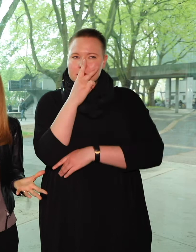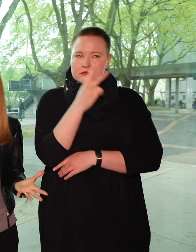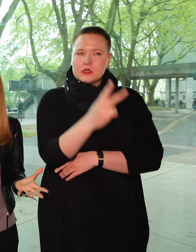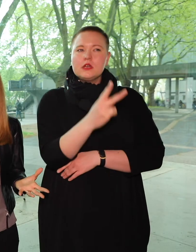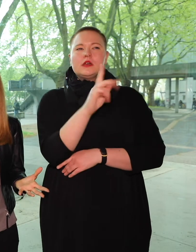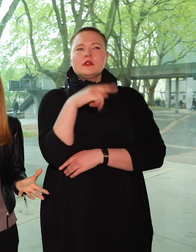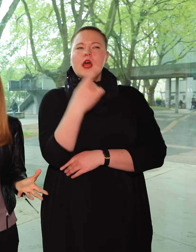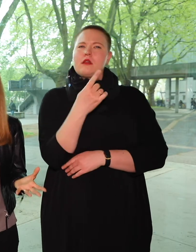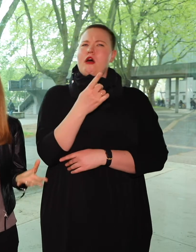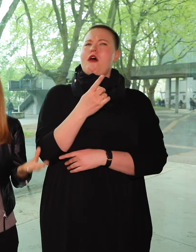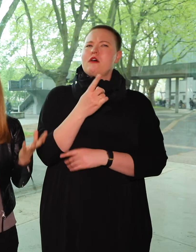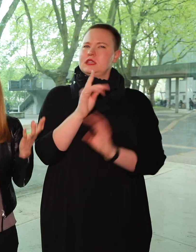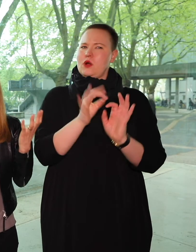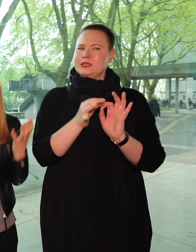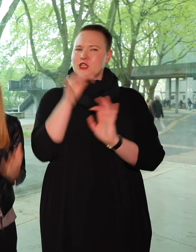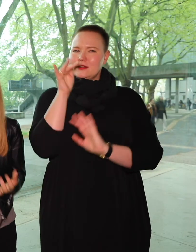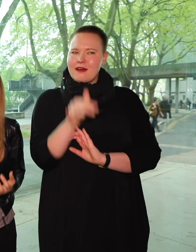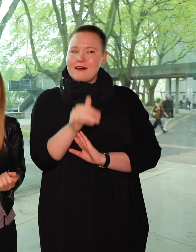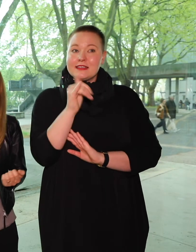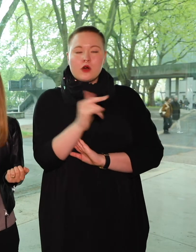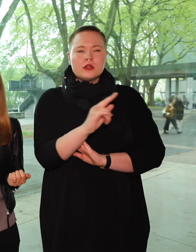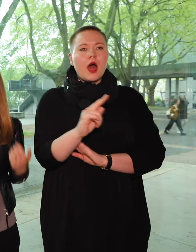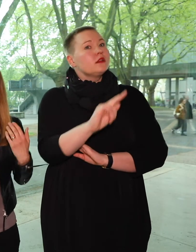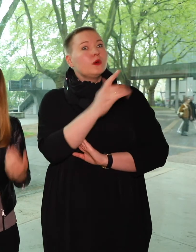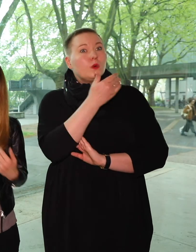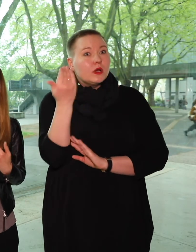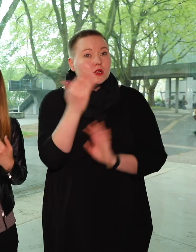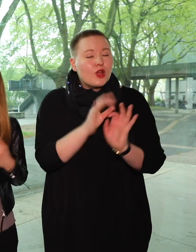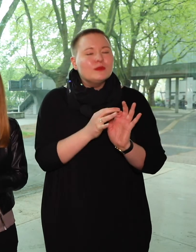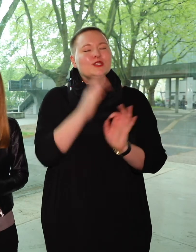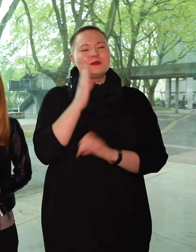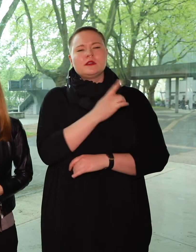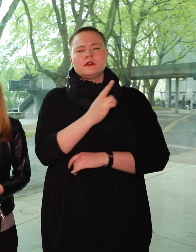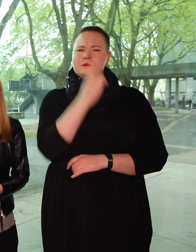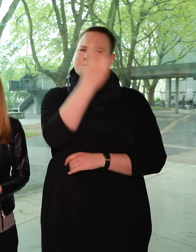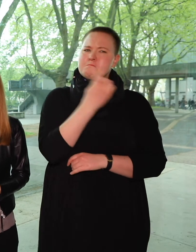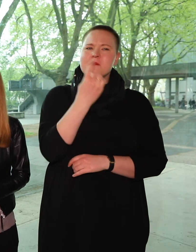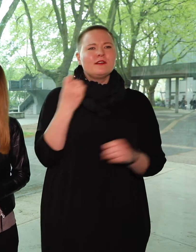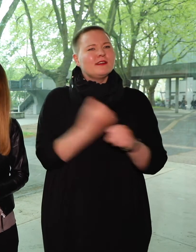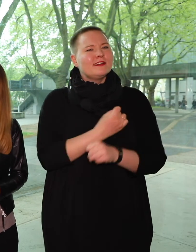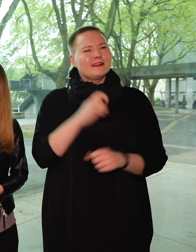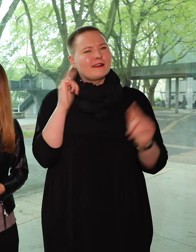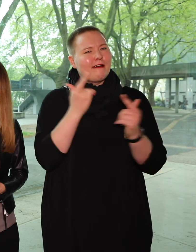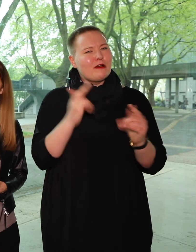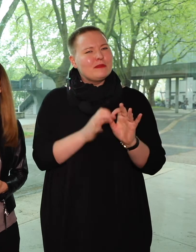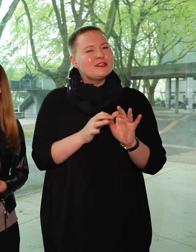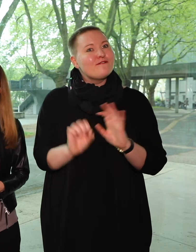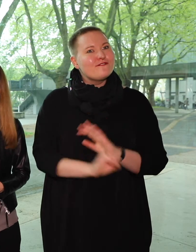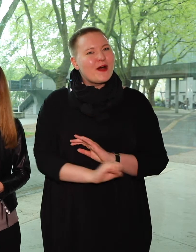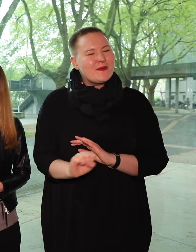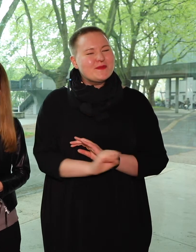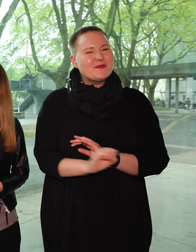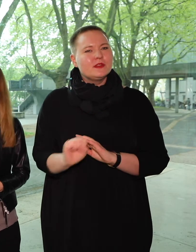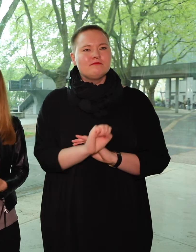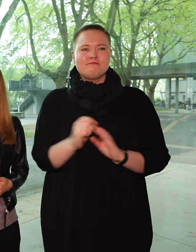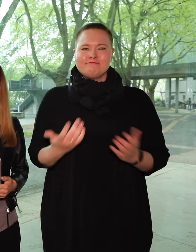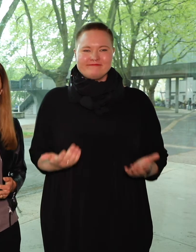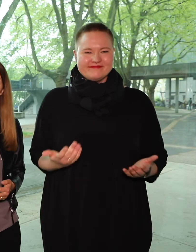Gebärdensprachdäumenscher und wenn es keinen gibt, sich fragen, verdammt nochmal, warum ist hier eigentlich kein Gebärdensprachdäumenscher für Musik? Denn Musik